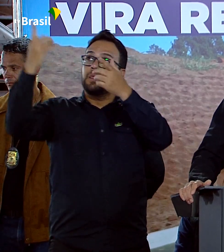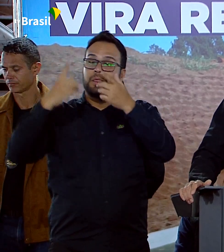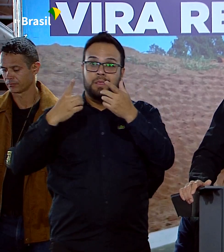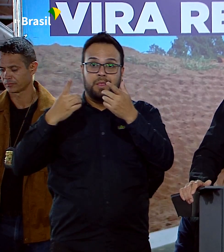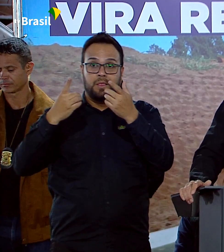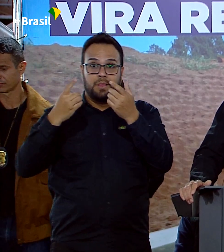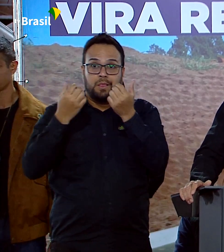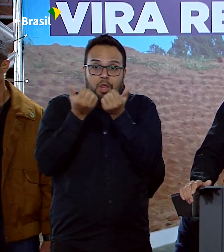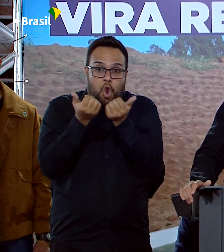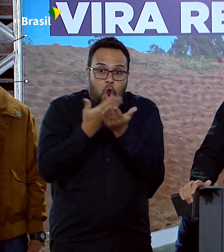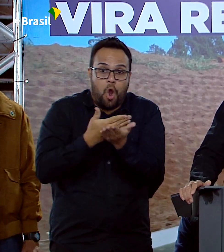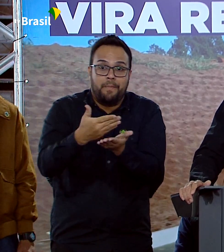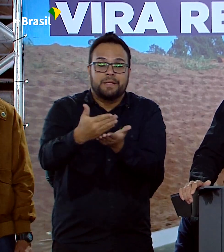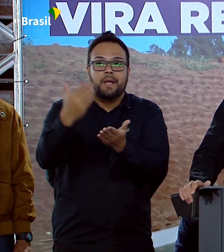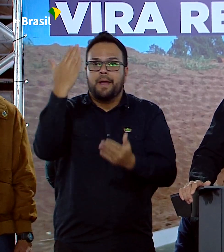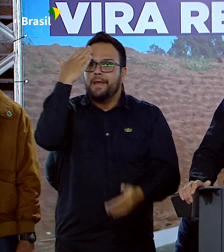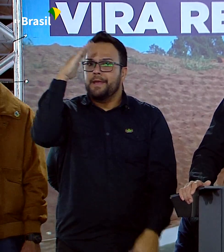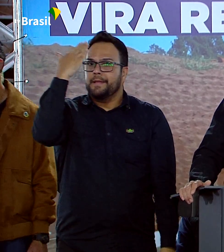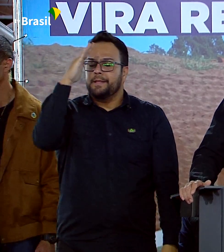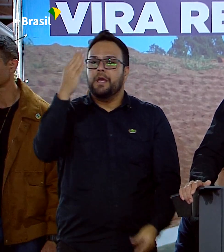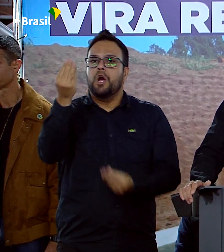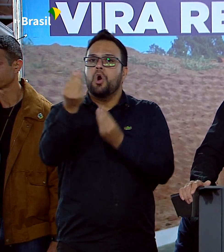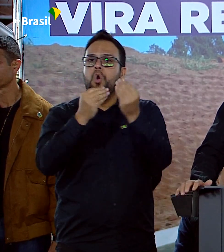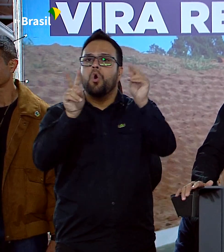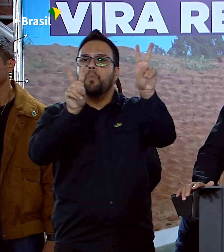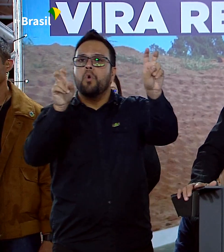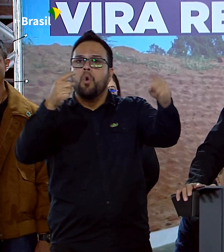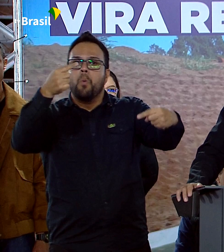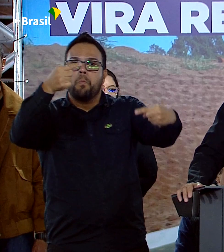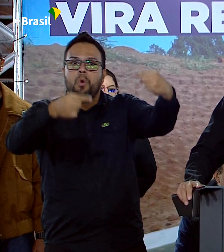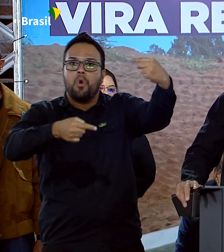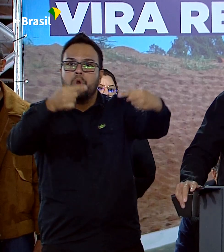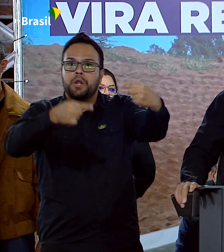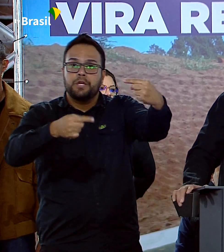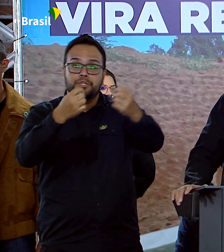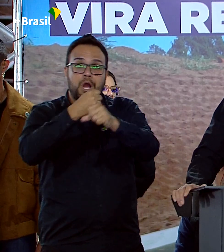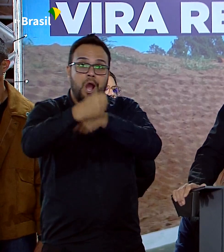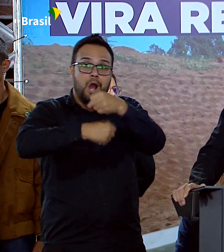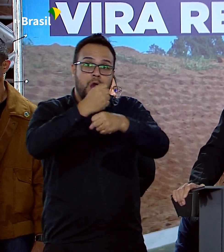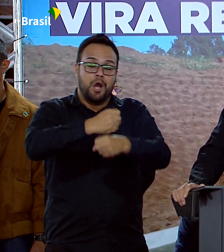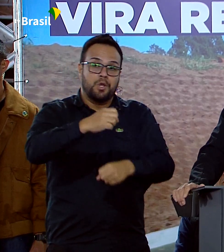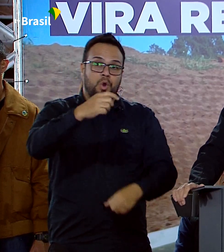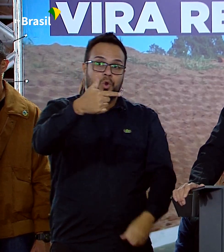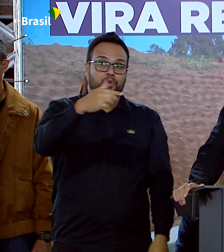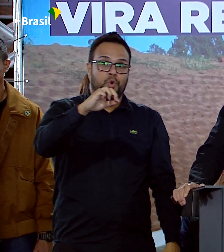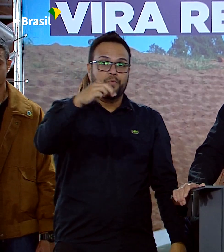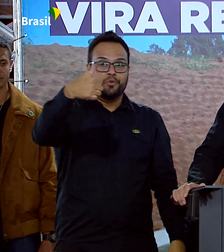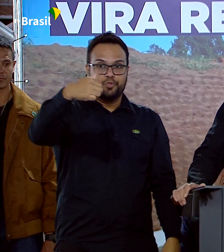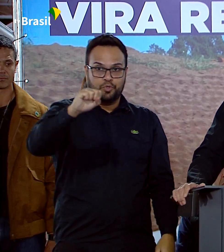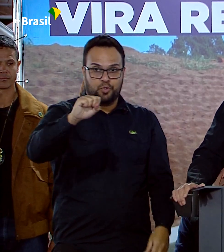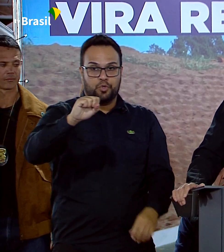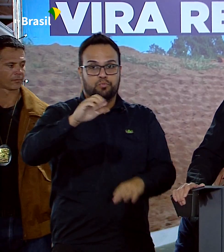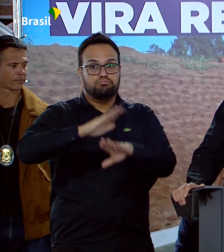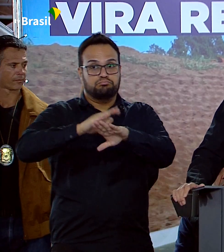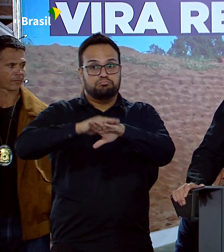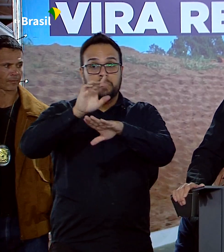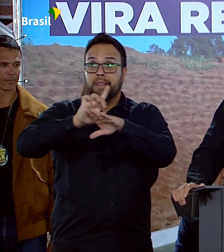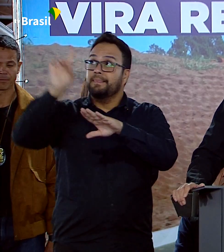política a partir de 2018. A missão é dele.